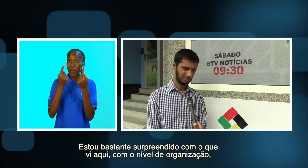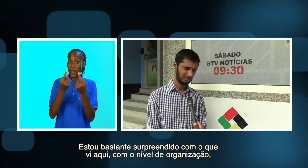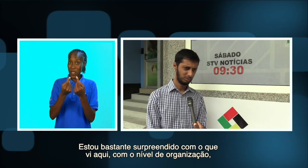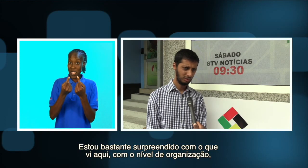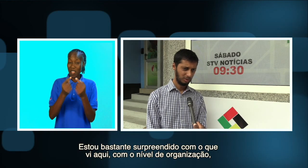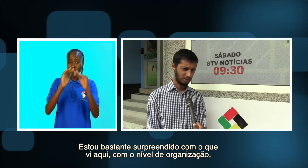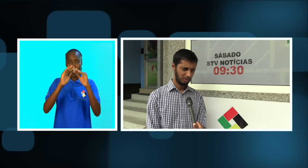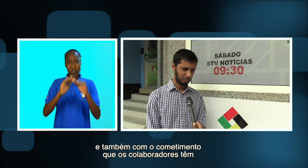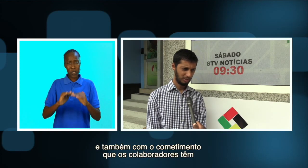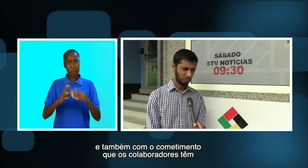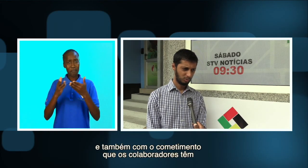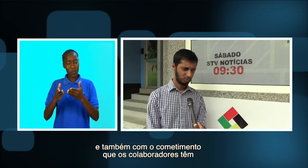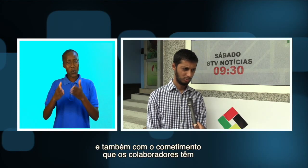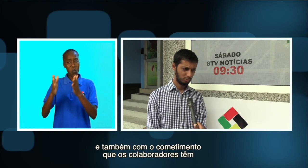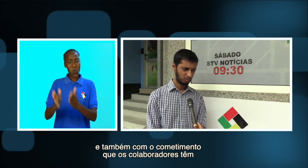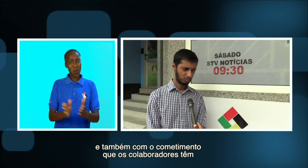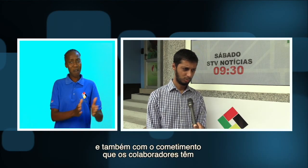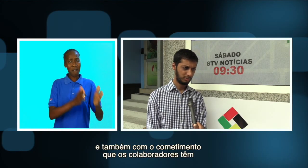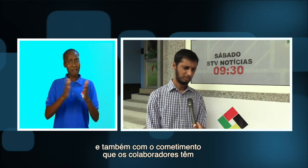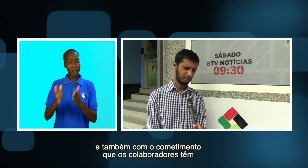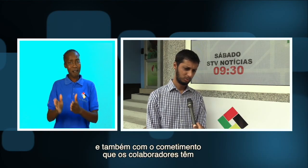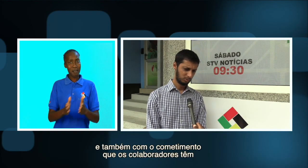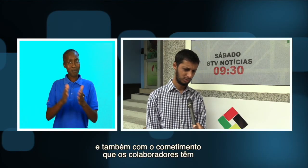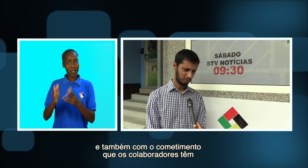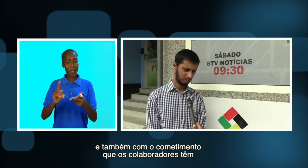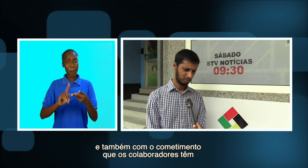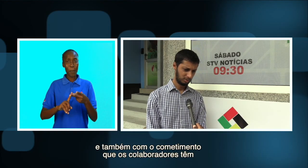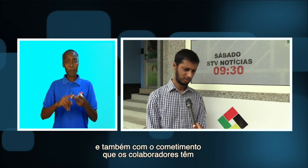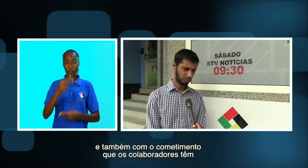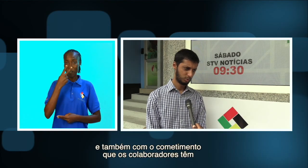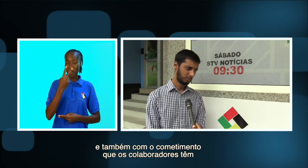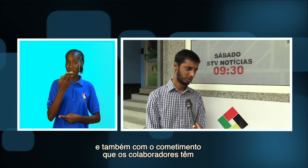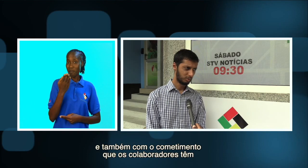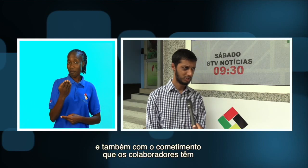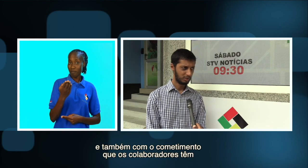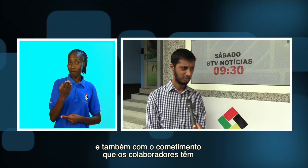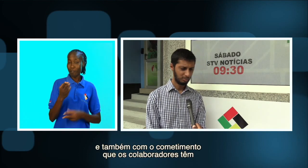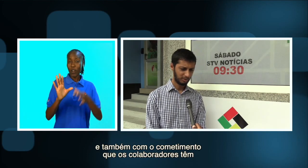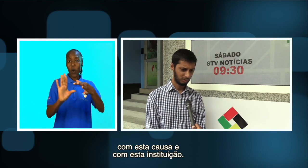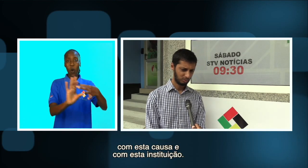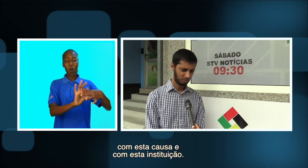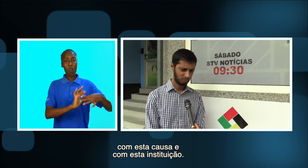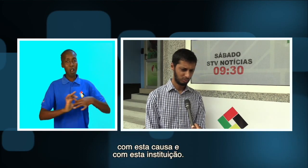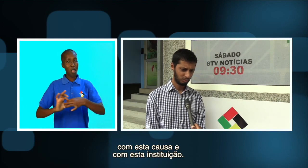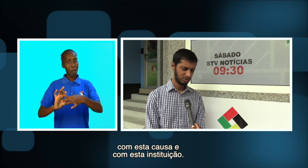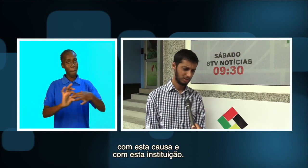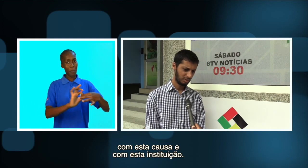organização e também com o cometimento que os colaboradores aqui têm com